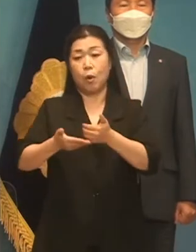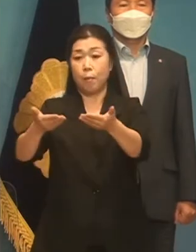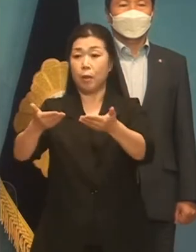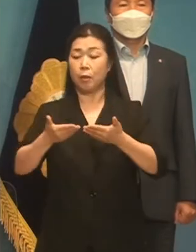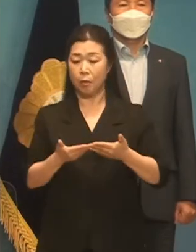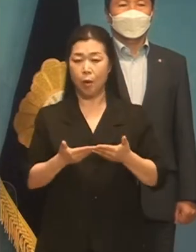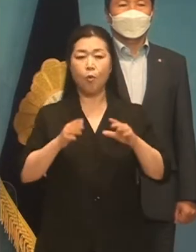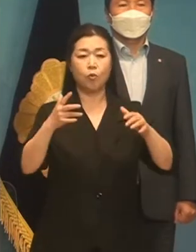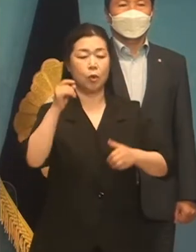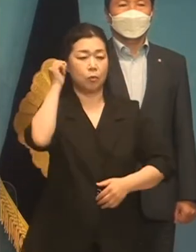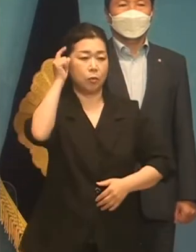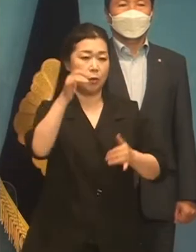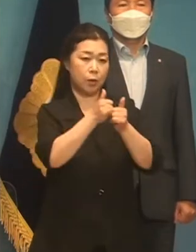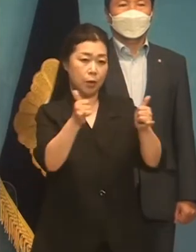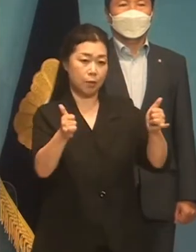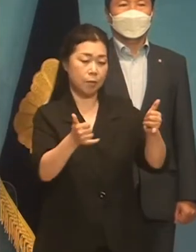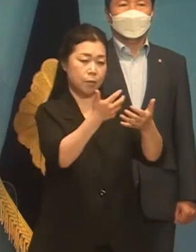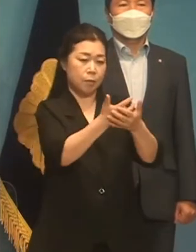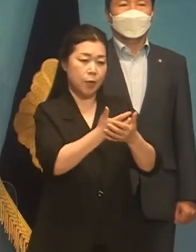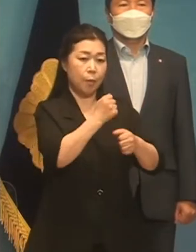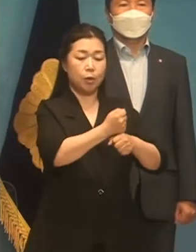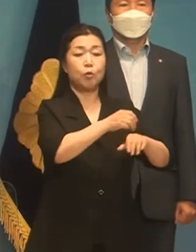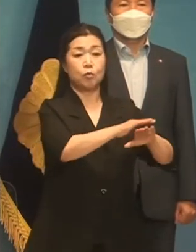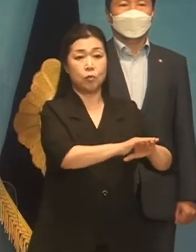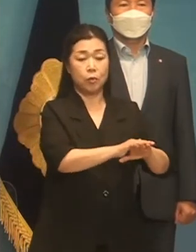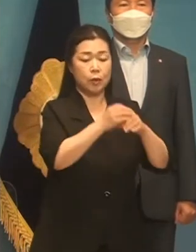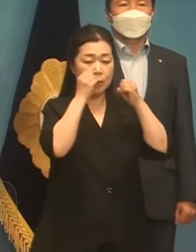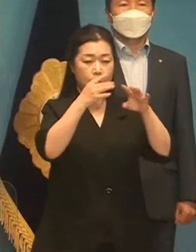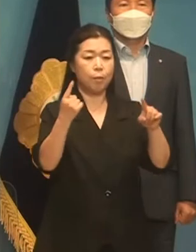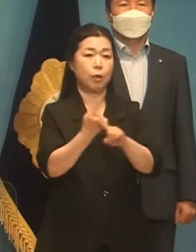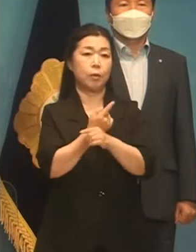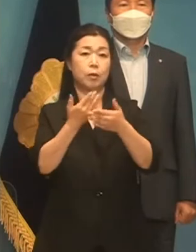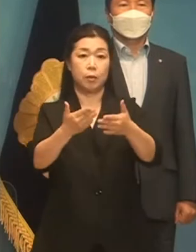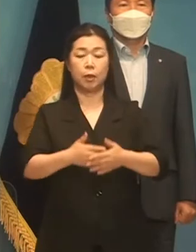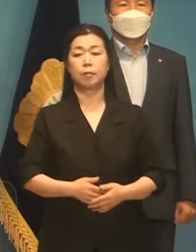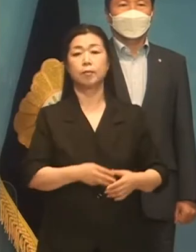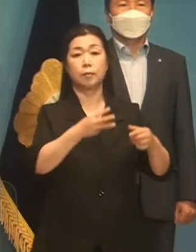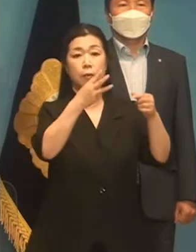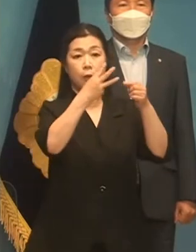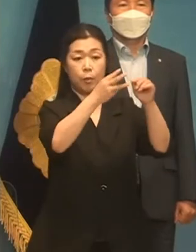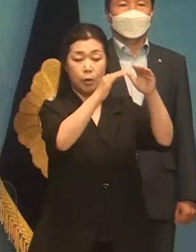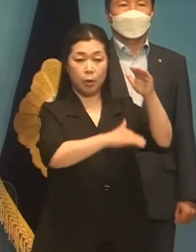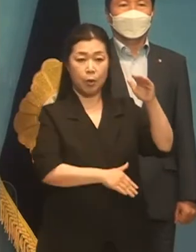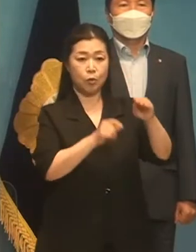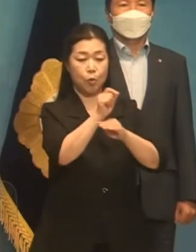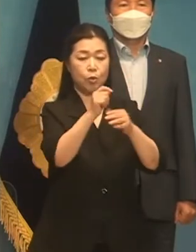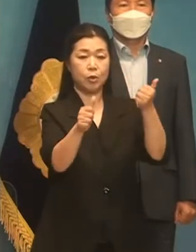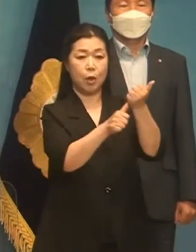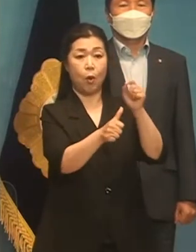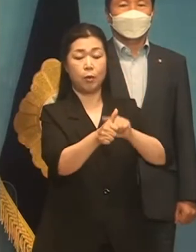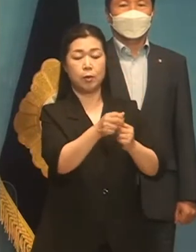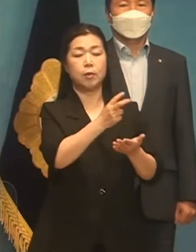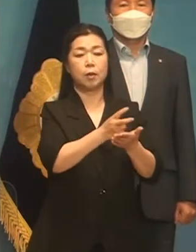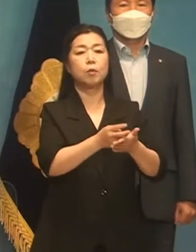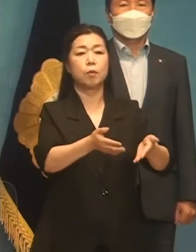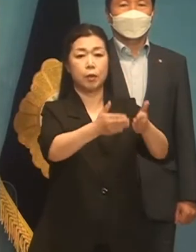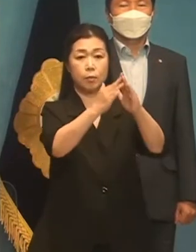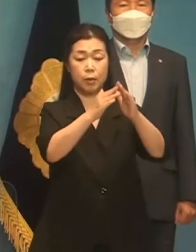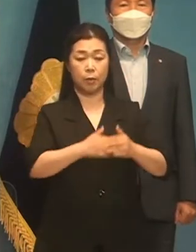국가인재 데이터베이스를 전면 혁신하겠습니다. 셋째, 정무차관대를 도입하겠습니다.